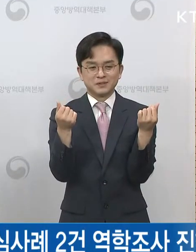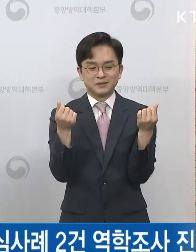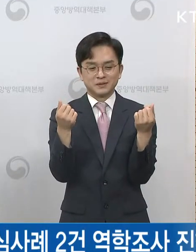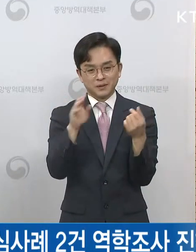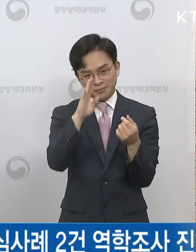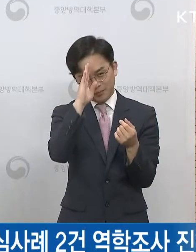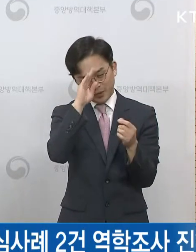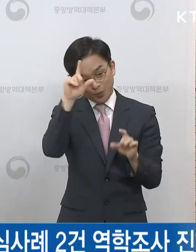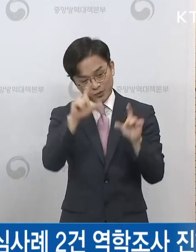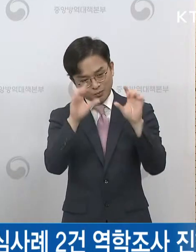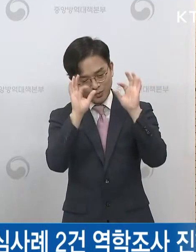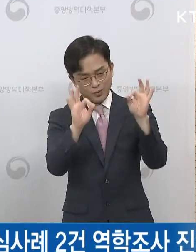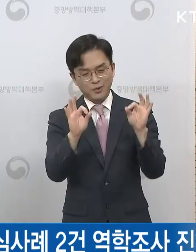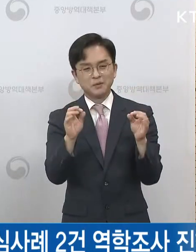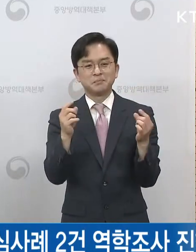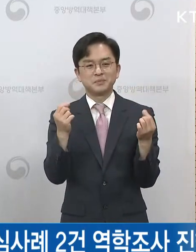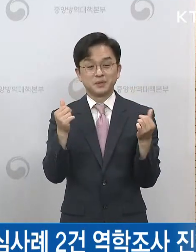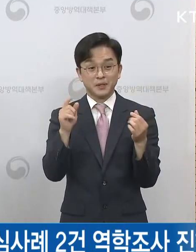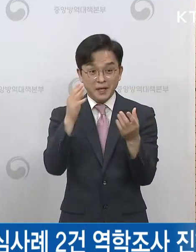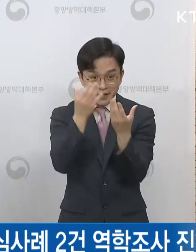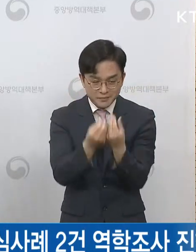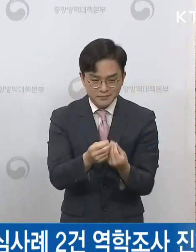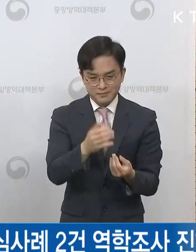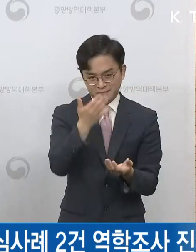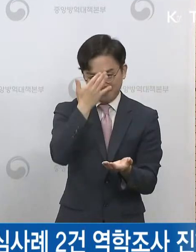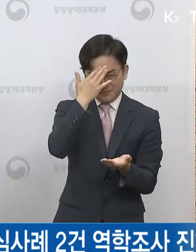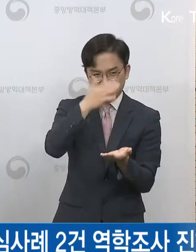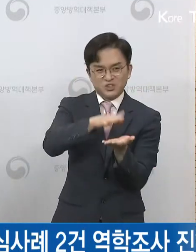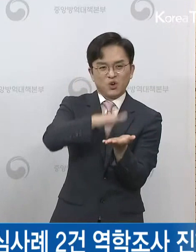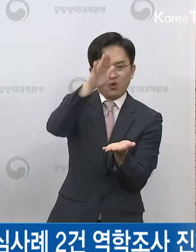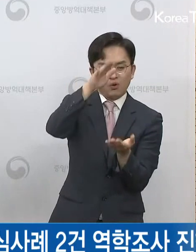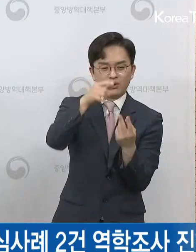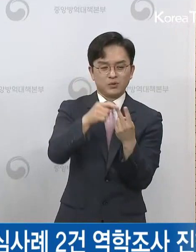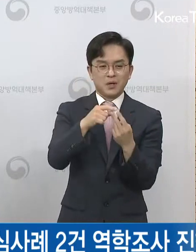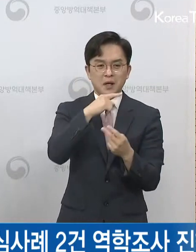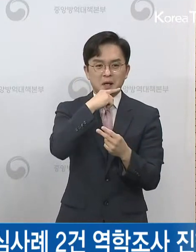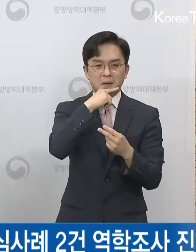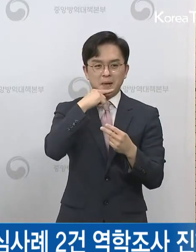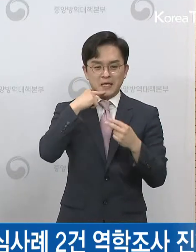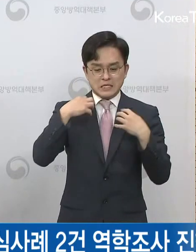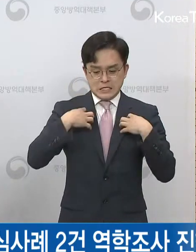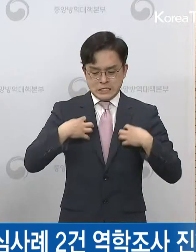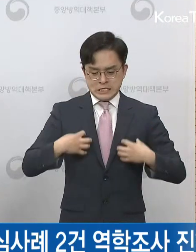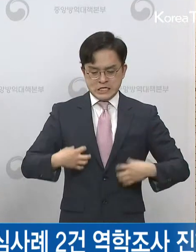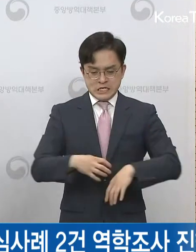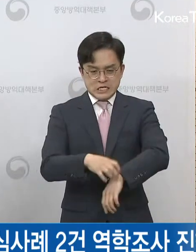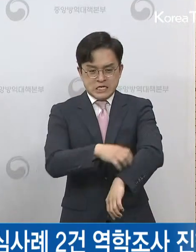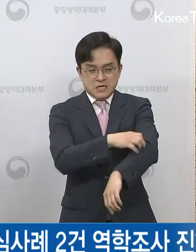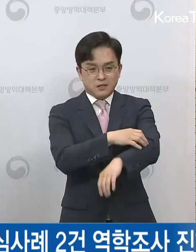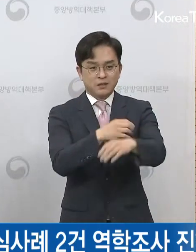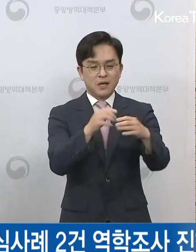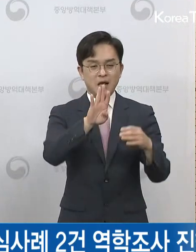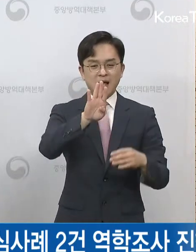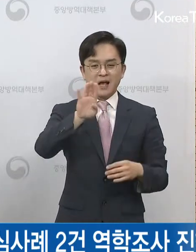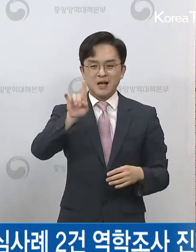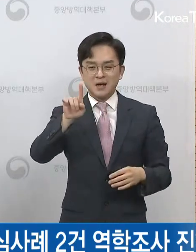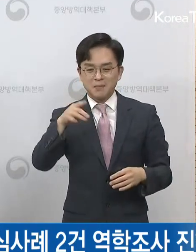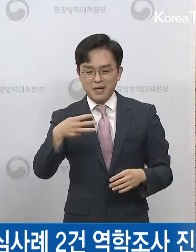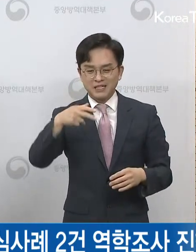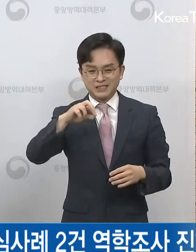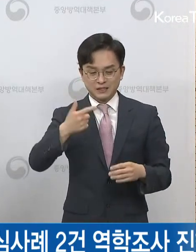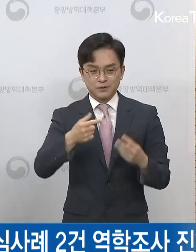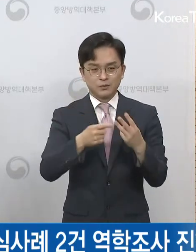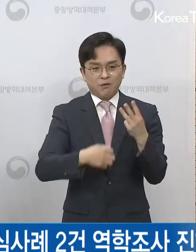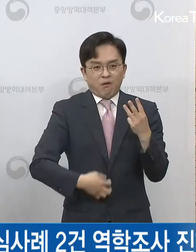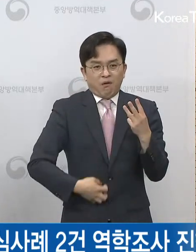보이고 있었습니다. 그래서 발열이나 발진, 충혈, 그리고 복통 증상 이런